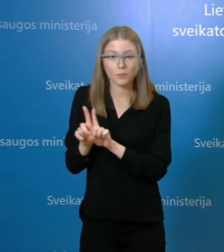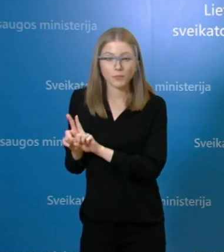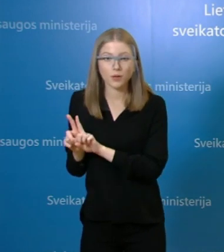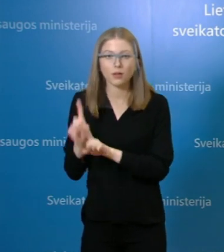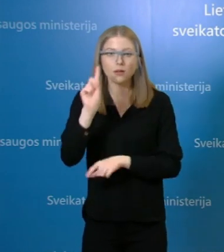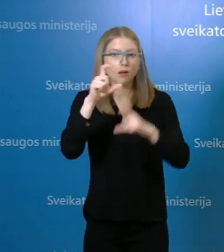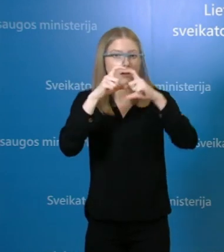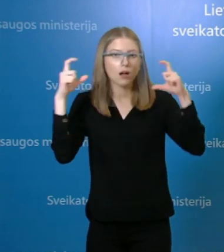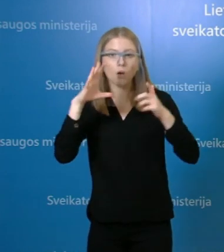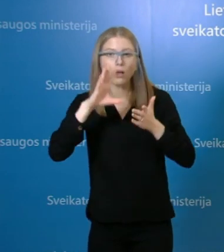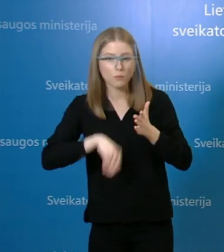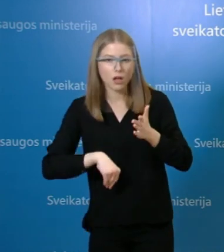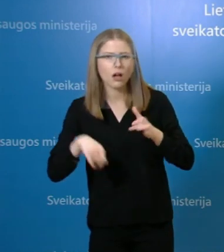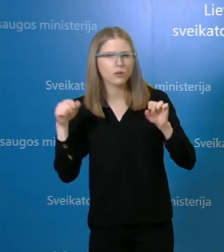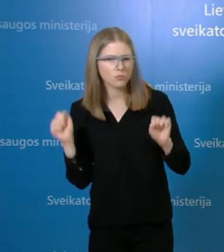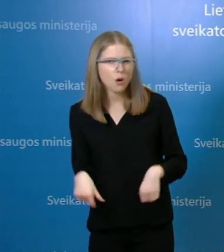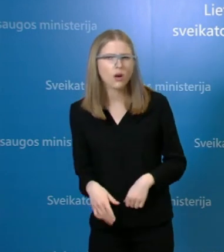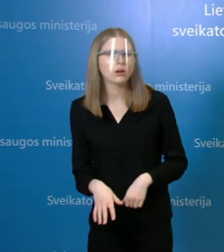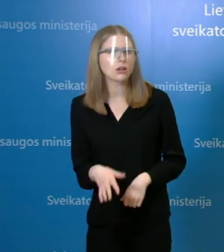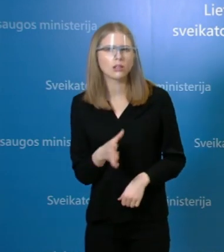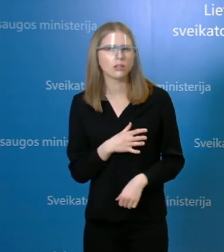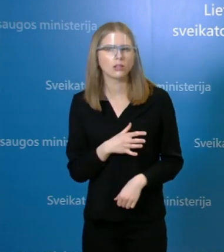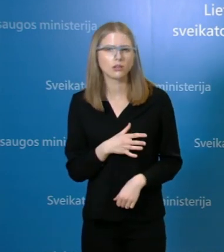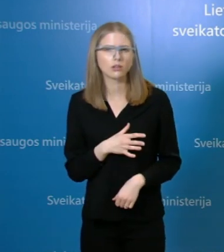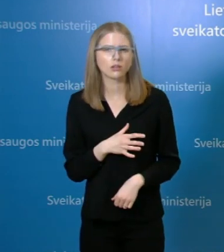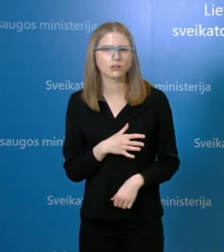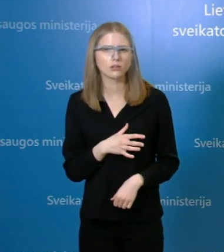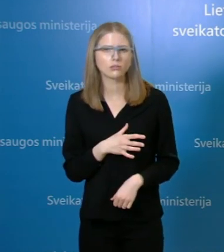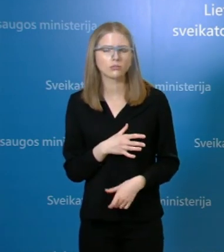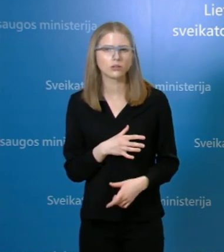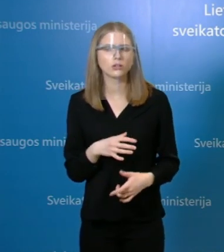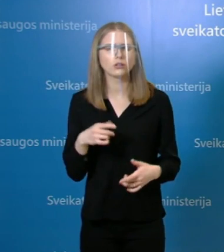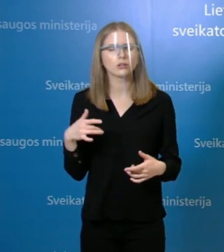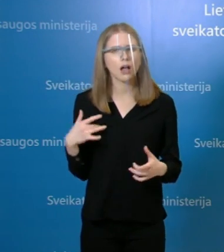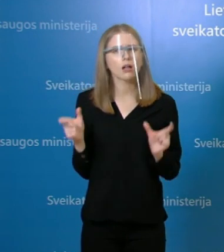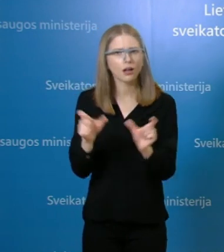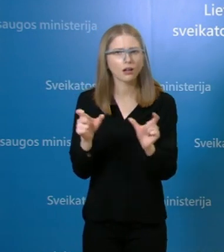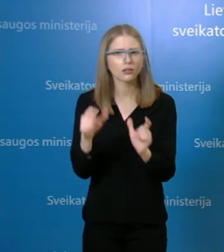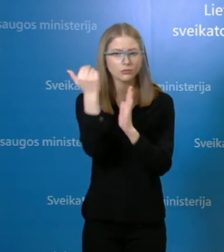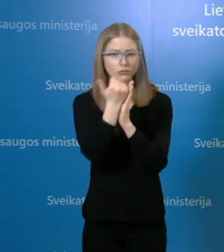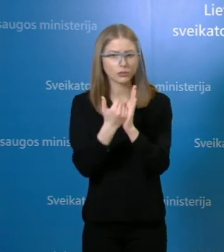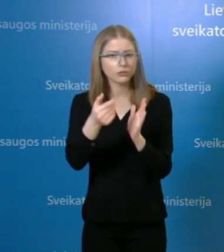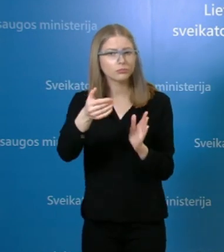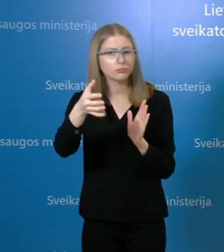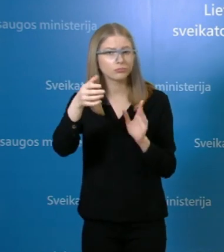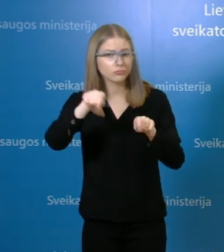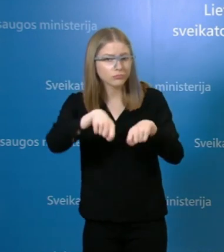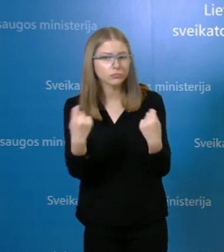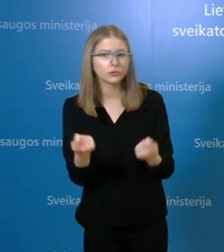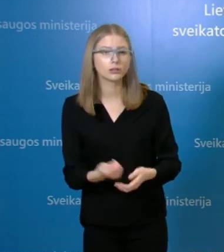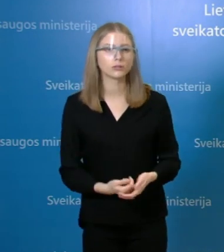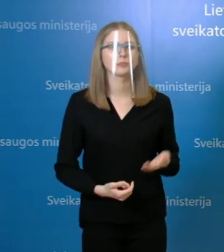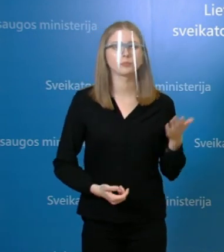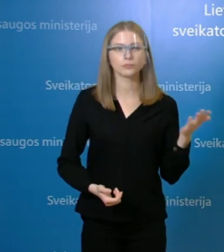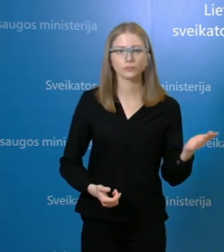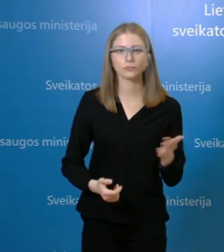tokį polgį, ar galima tai pelktis gyventojams, ar tai nėra karantino taisyklių pažeidimas? Na, tai aš manau,